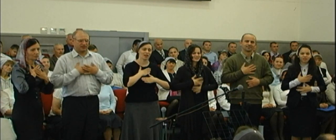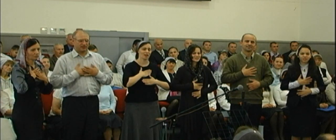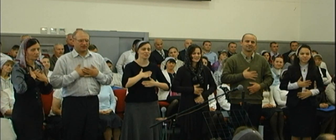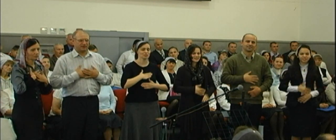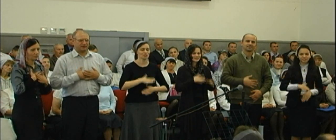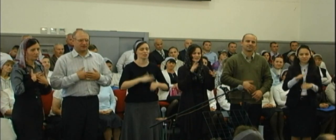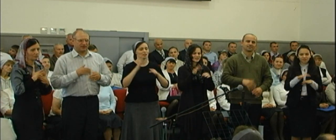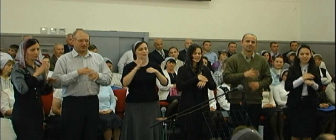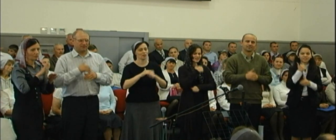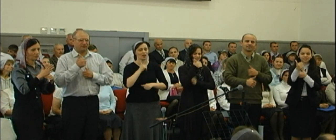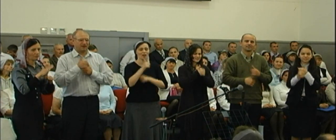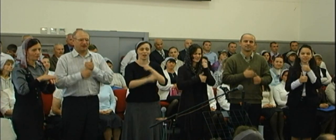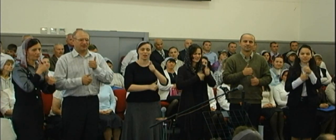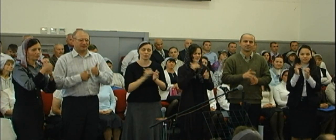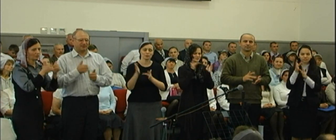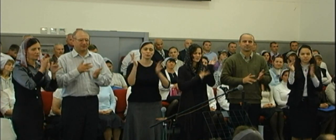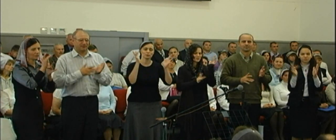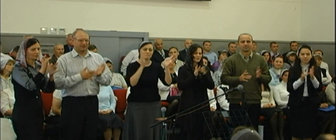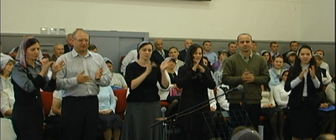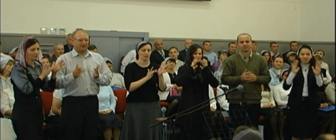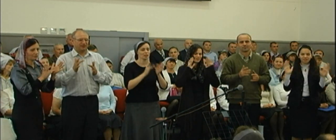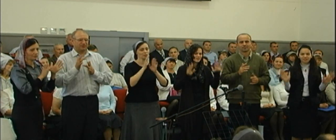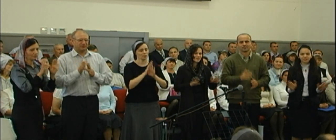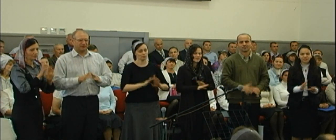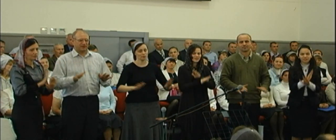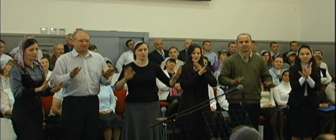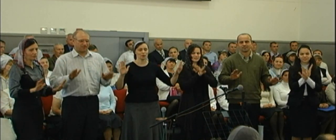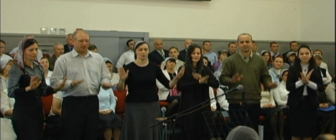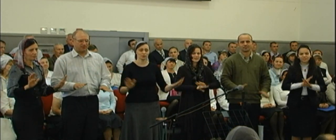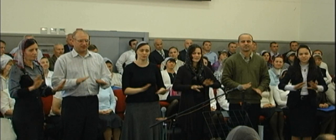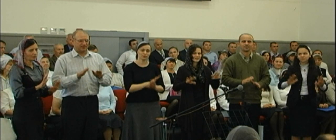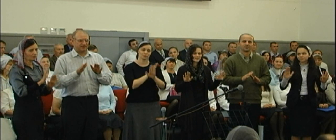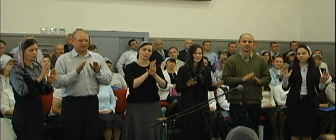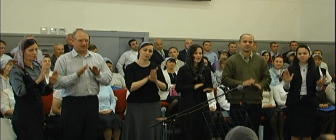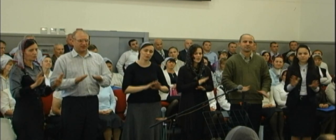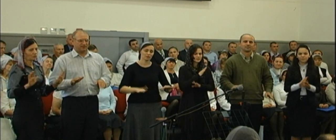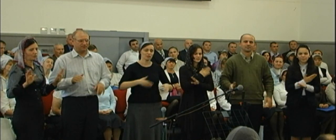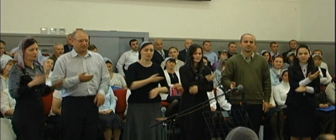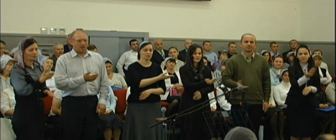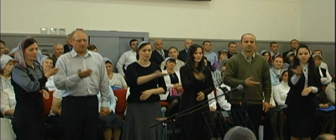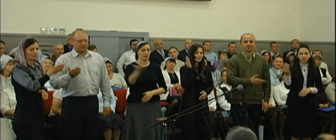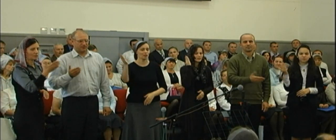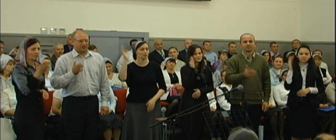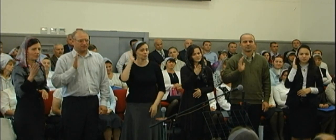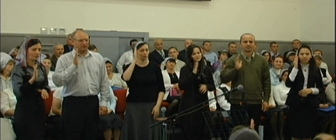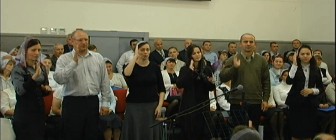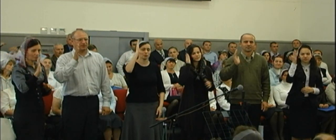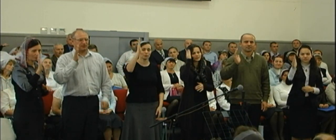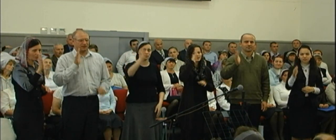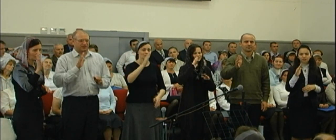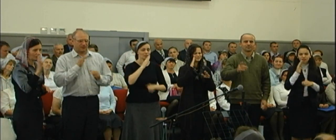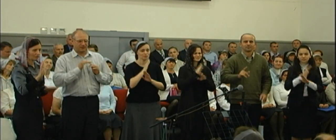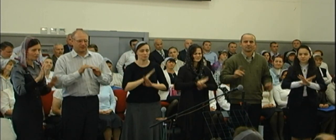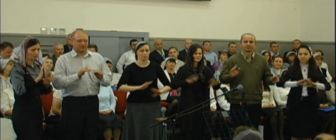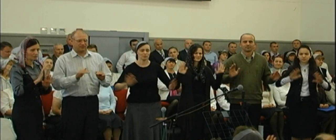сладостно хвалить Иисуса пеньем Мы будем петь